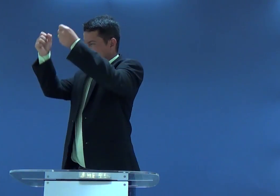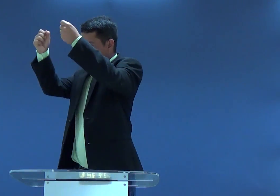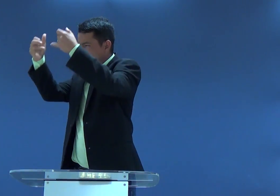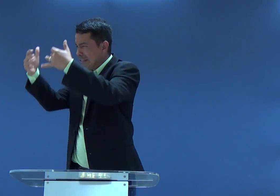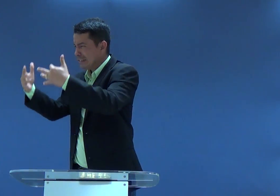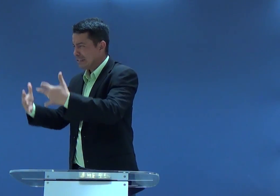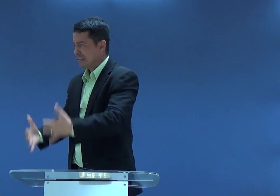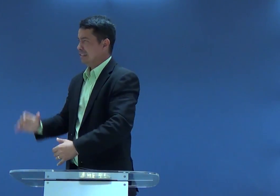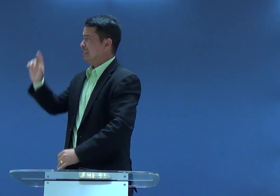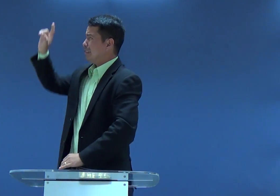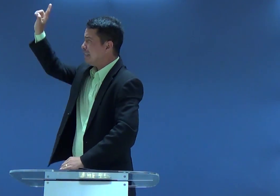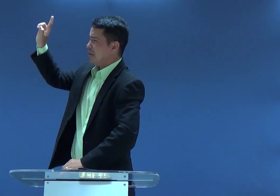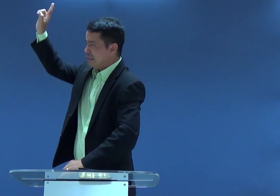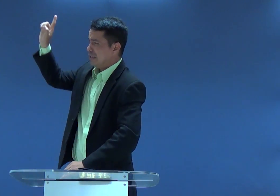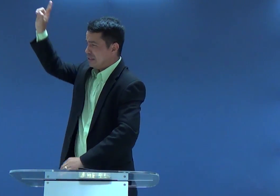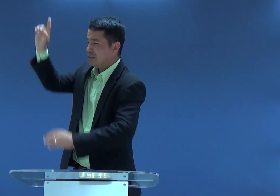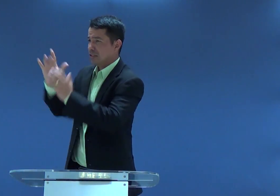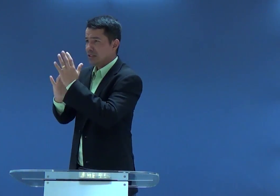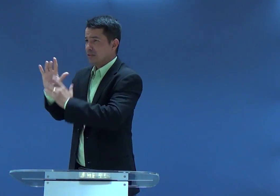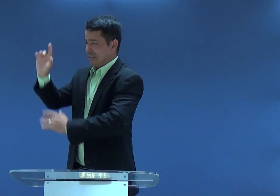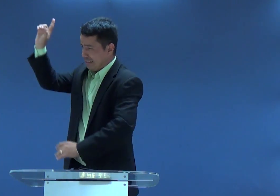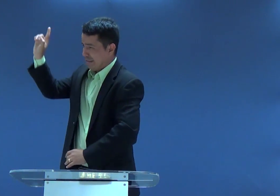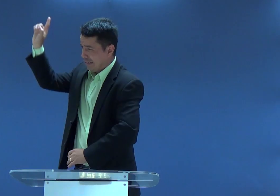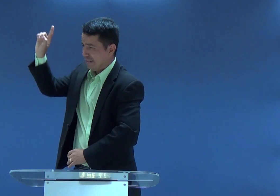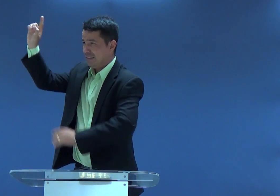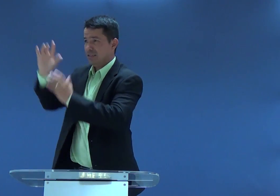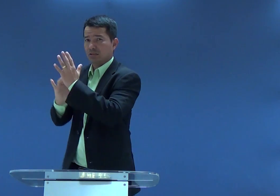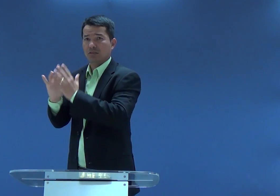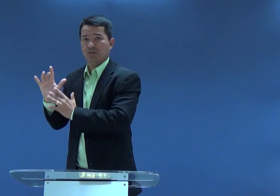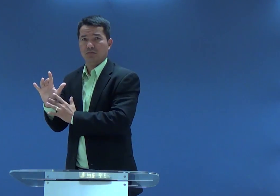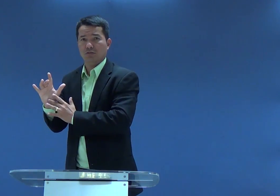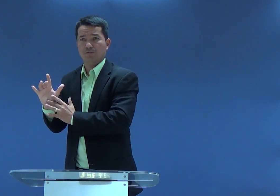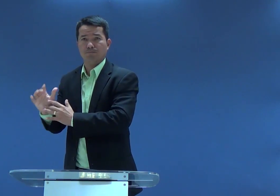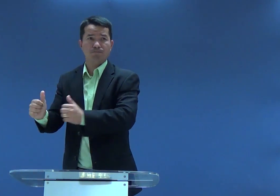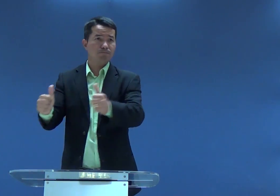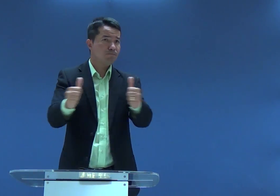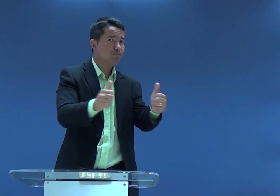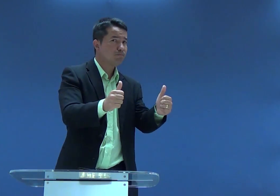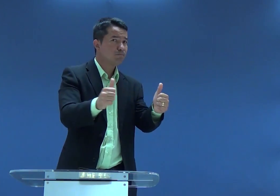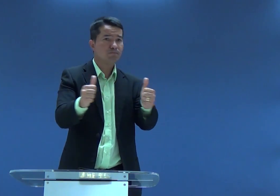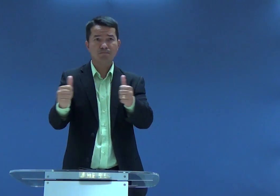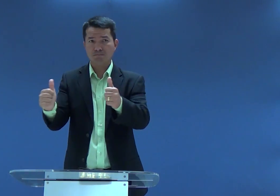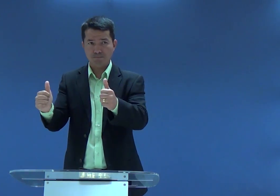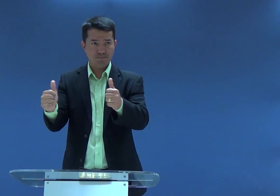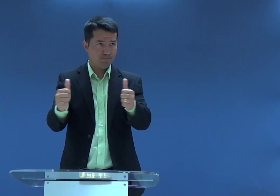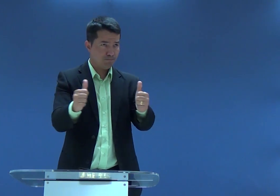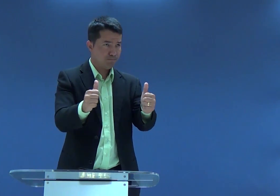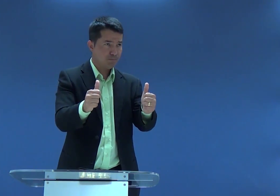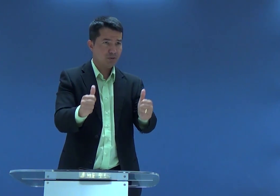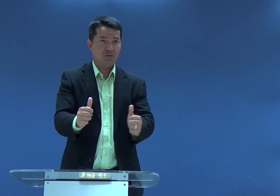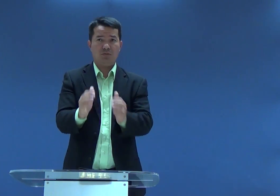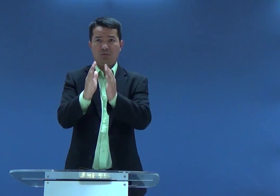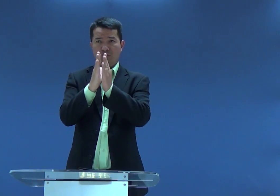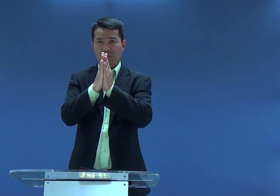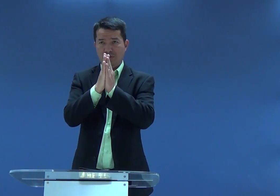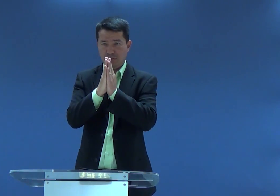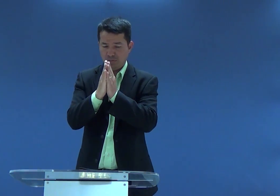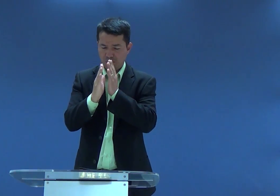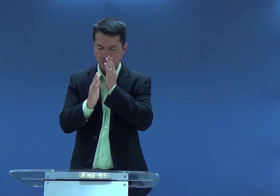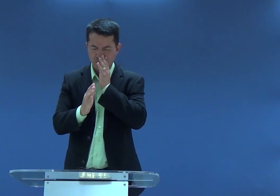quando você encontrar alguém conhecido, sua família, seus amigos, suas pessoas queridas, você possa falar de Jesus, tudo bem? Vamos